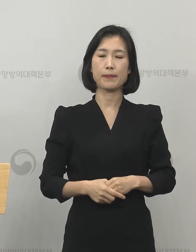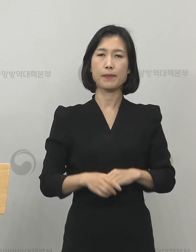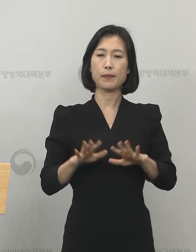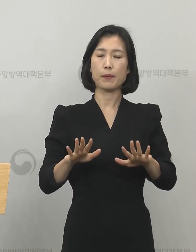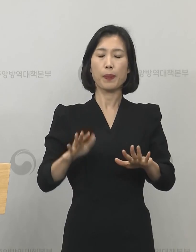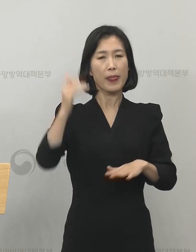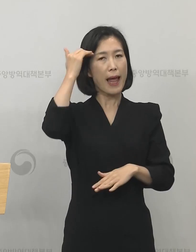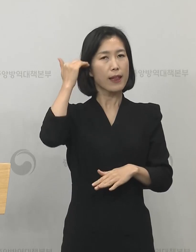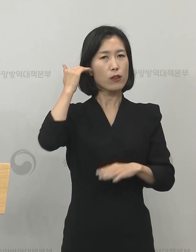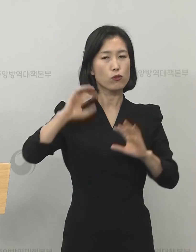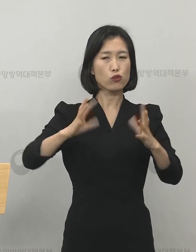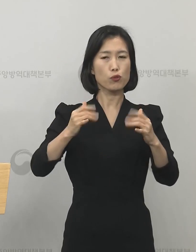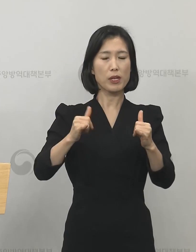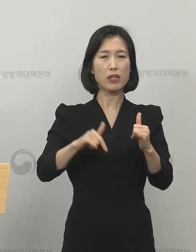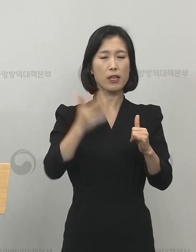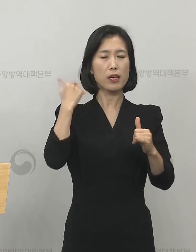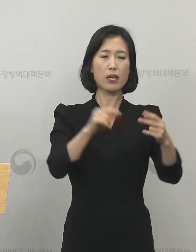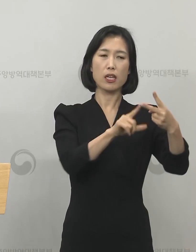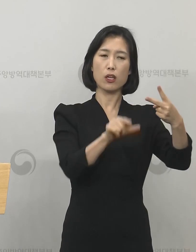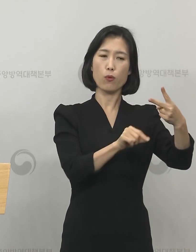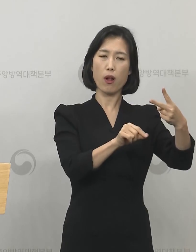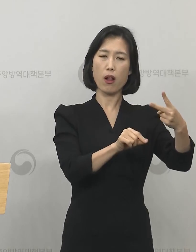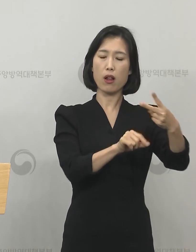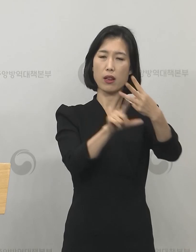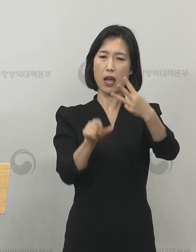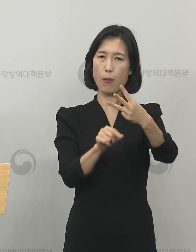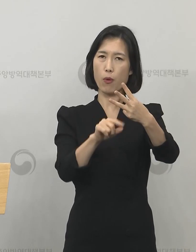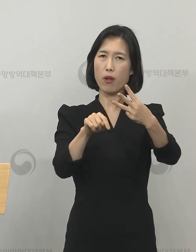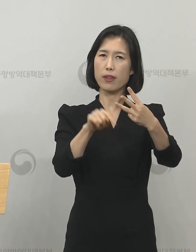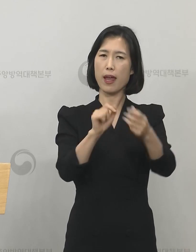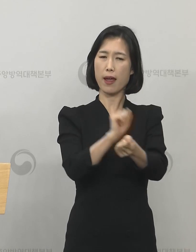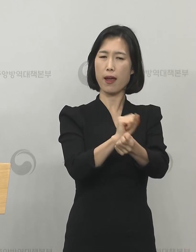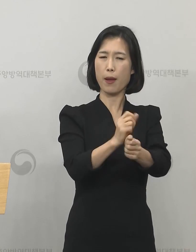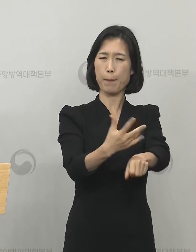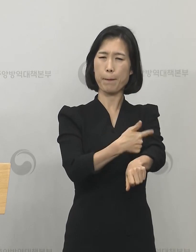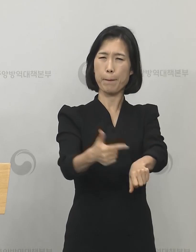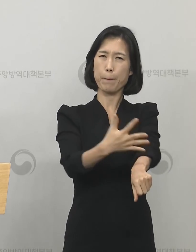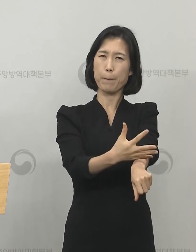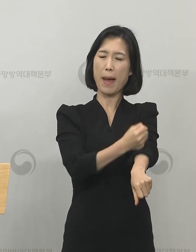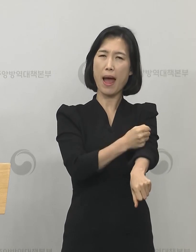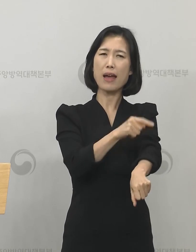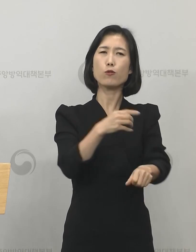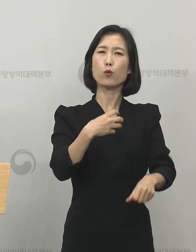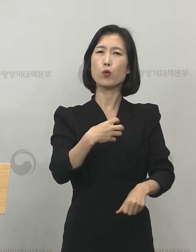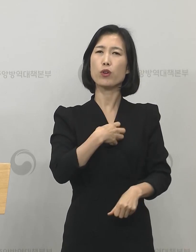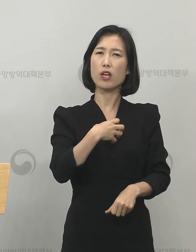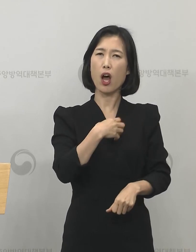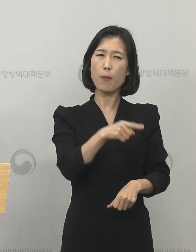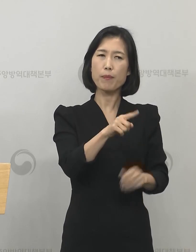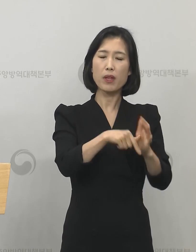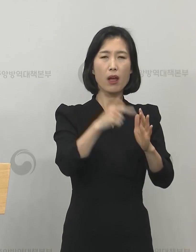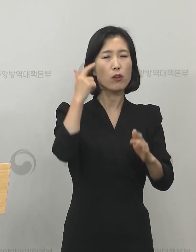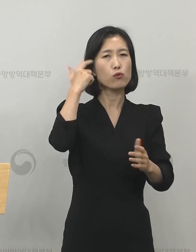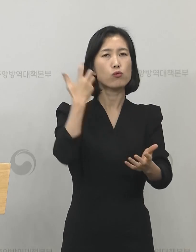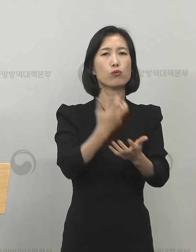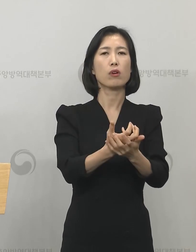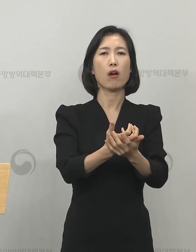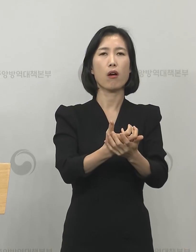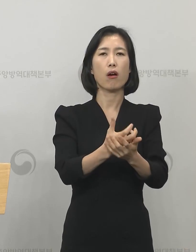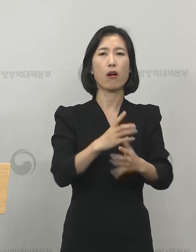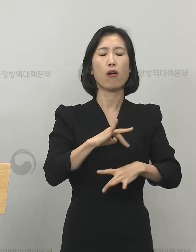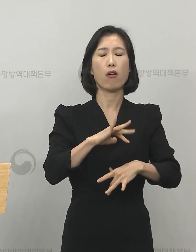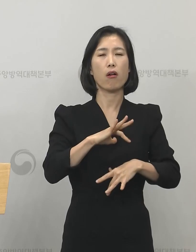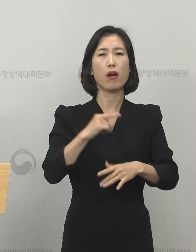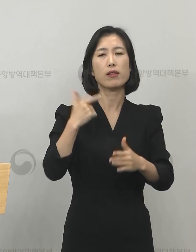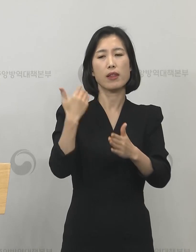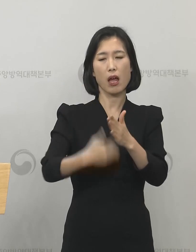우리 국민들은 지난 2월에서 3월 확진자가 폭발적으로 증가했던 위기 상황에 대한 충격과 학습 효과 등으로